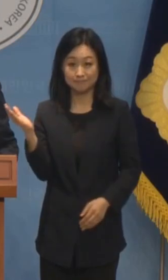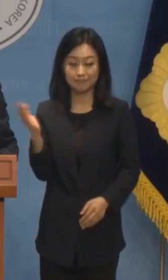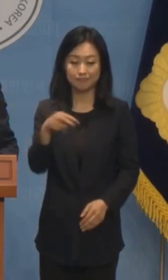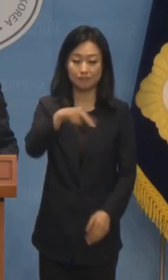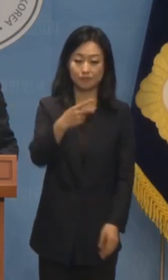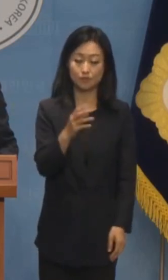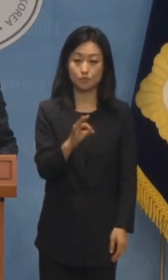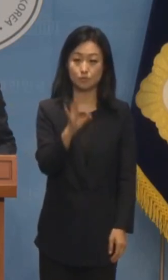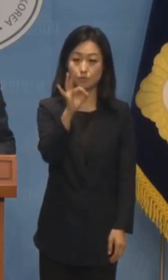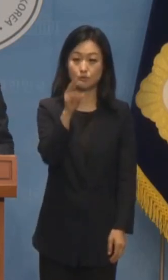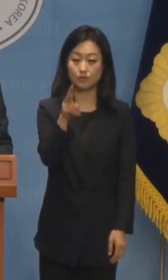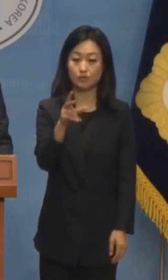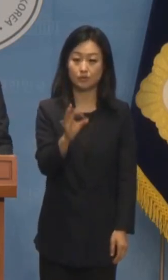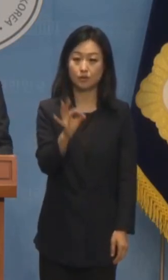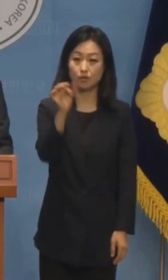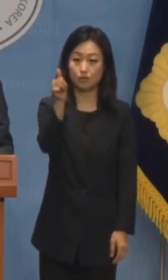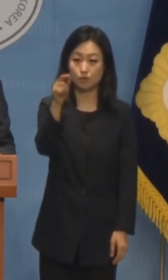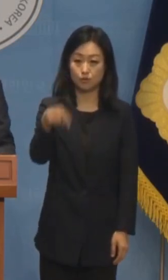송영훈입니다.